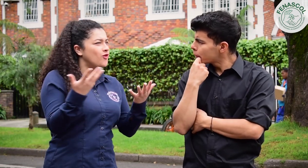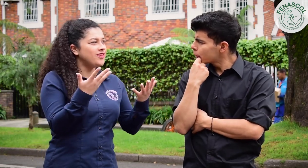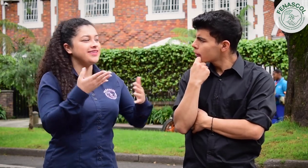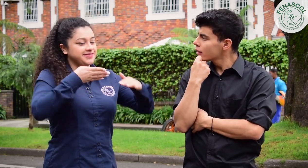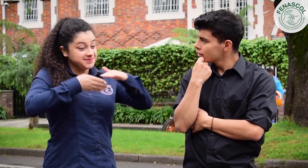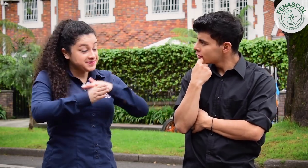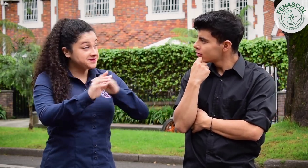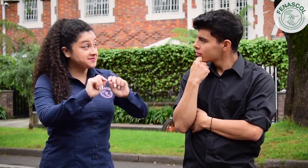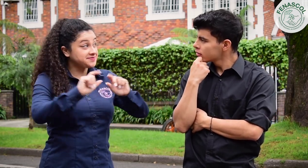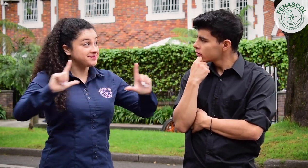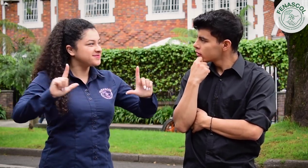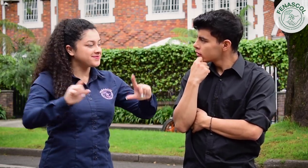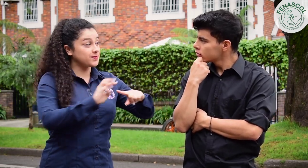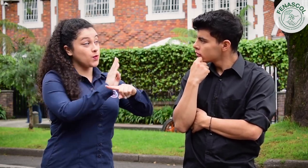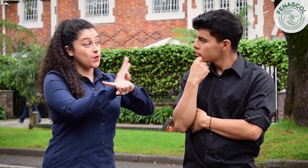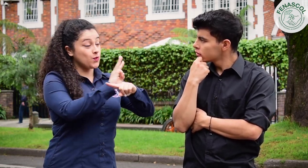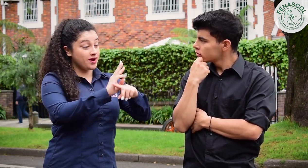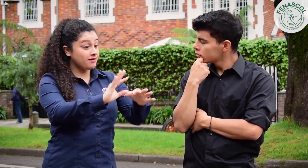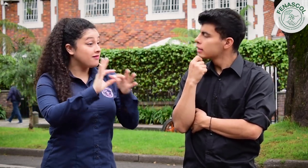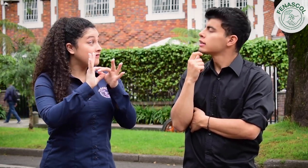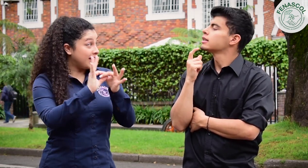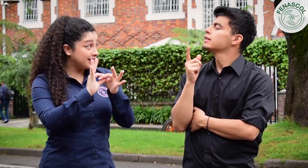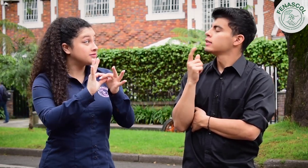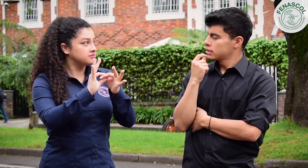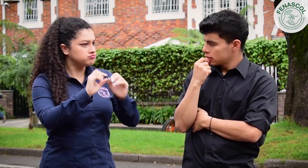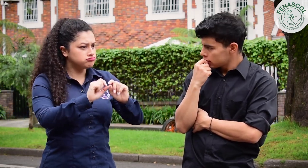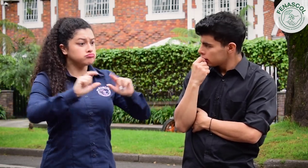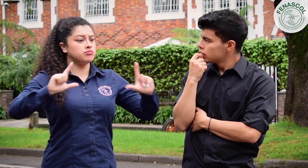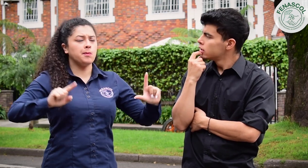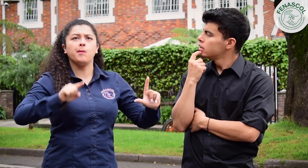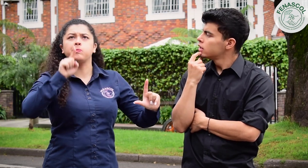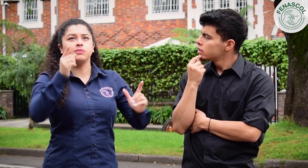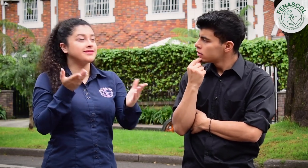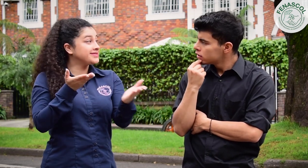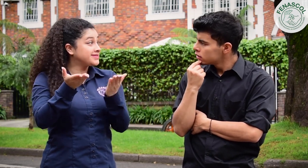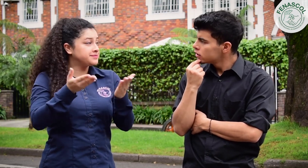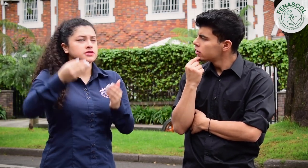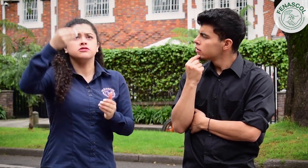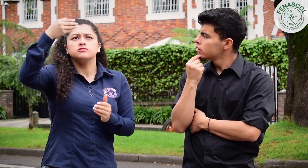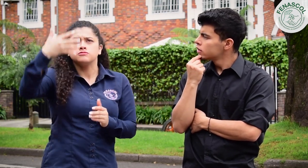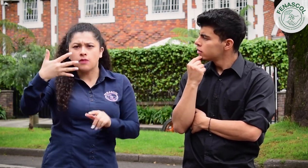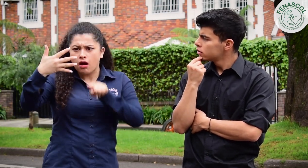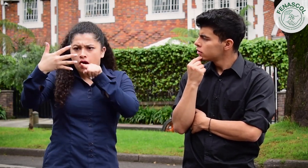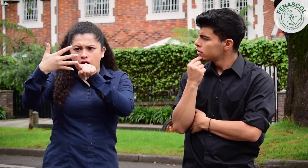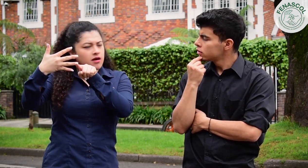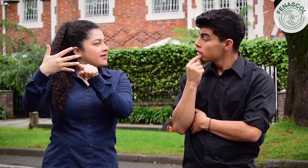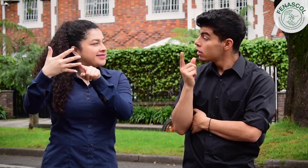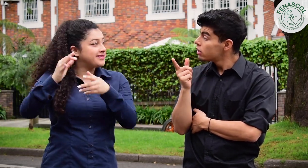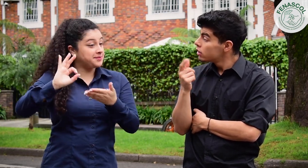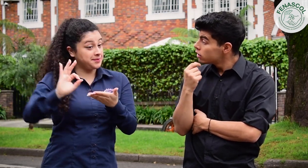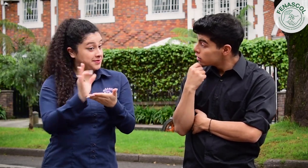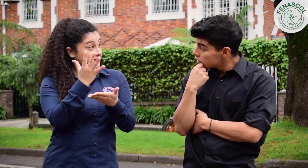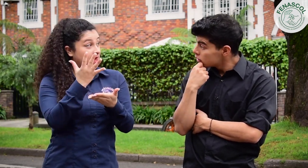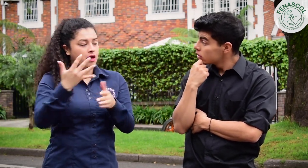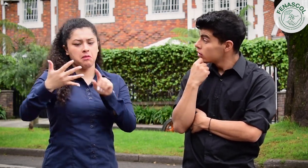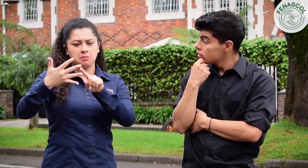Es muy fácil. Ingresa a la página web de FENASCOL. Da clic en Servicios Incluyentes. En el menú, selecciona Servir. Te